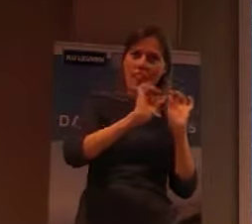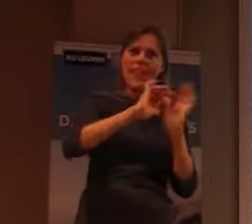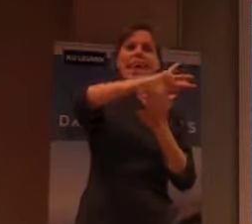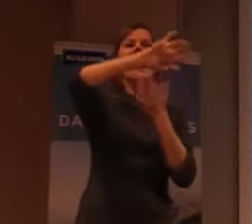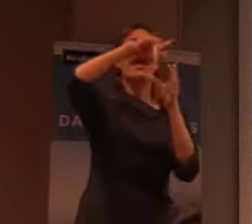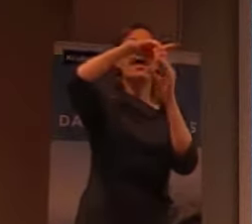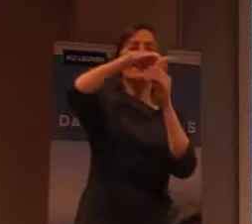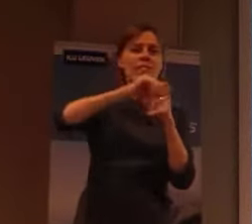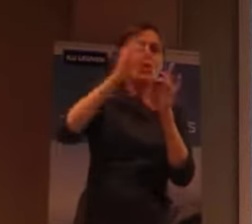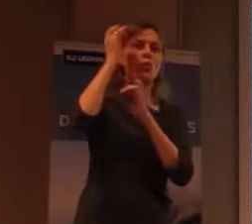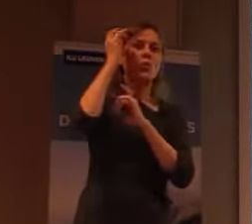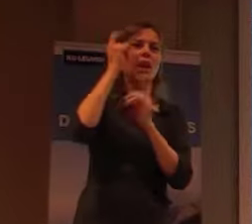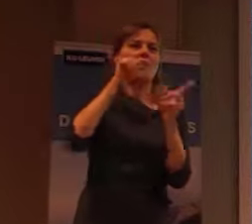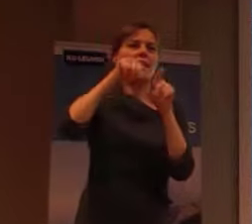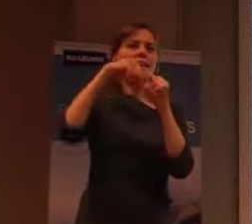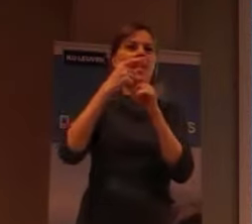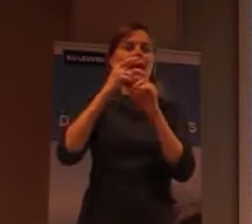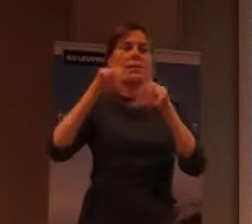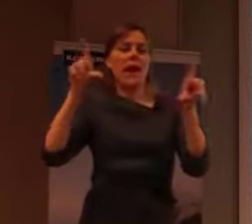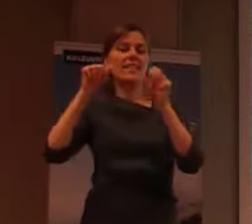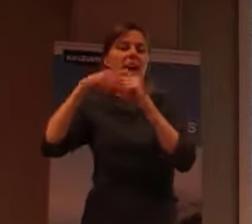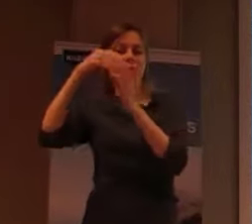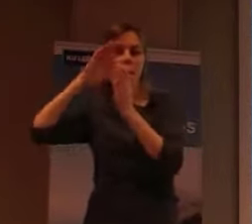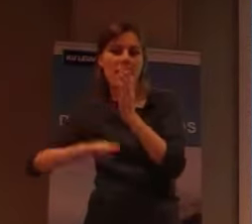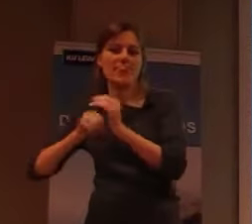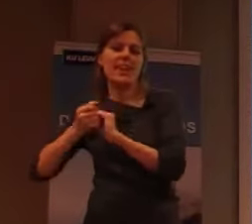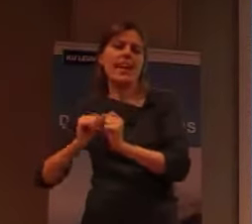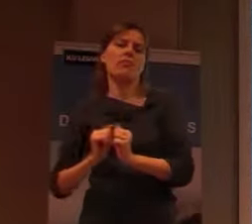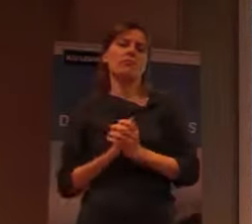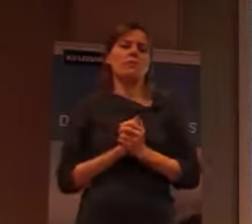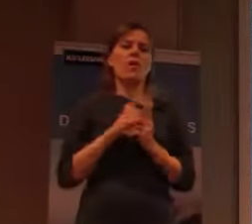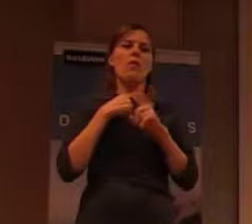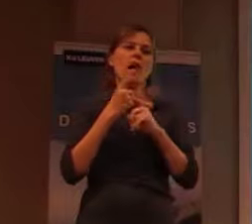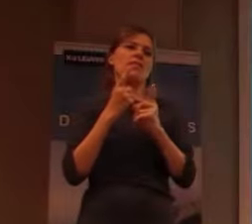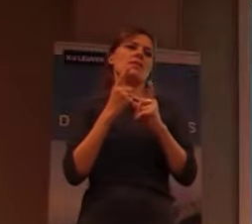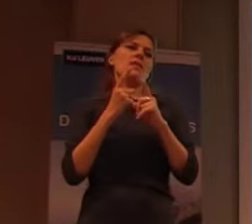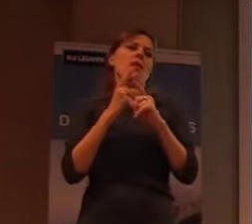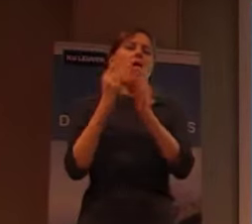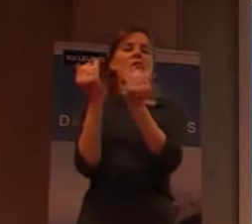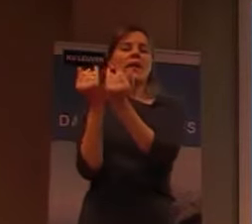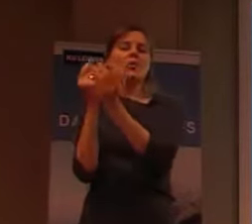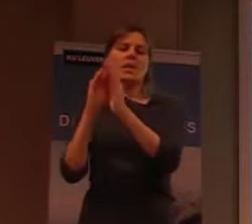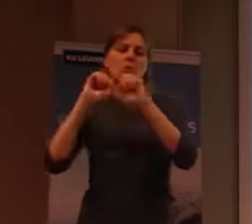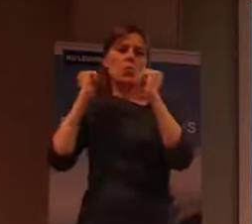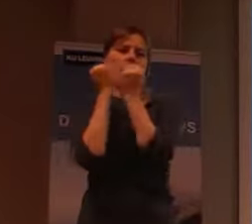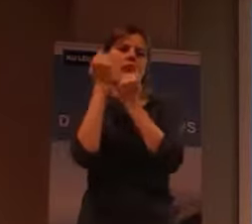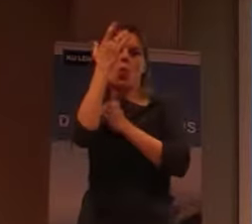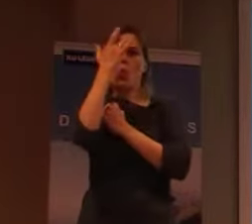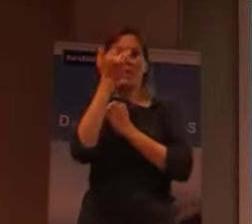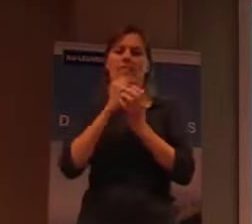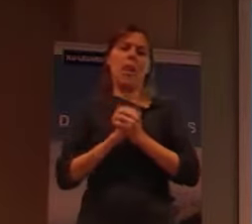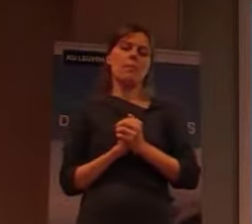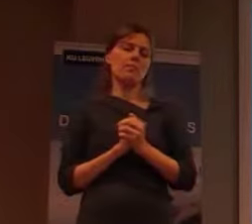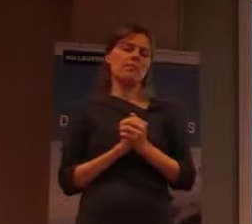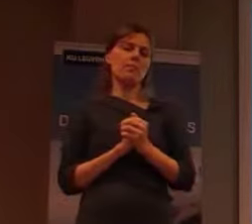Interculturalisme, migratie en minderheden van faculteit sociale wetenschap. Patrick de Vlieger zal vandaag een tipje